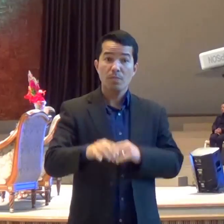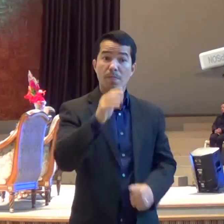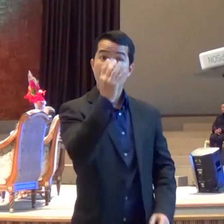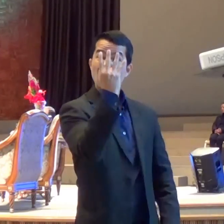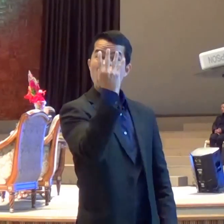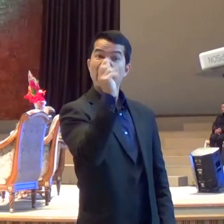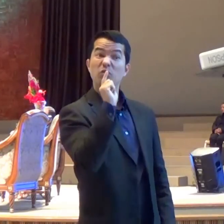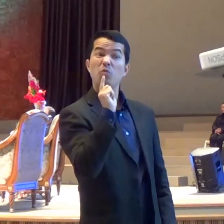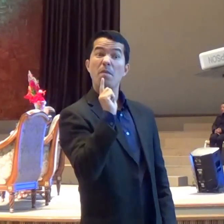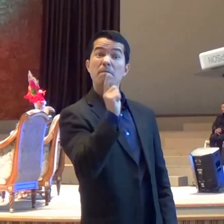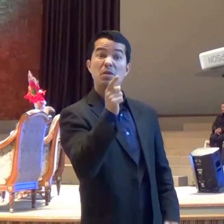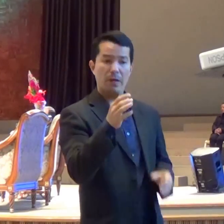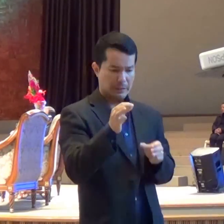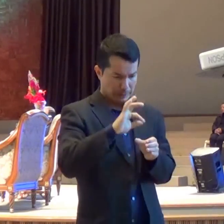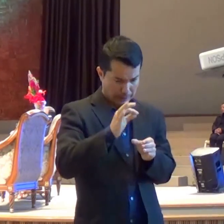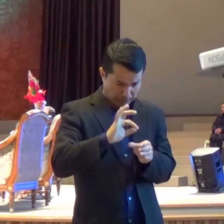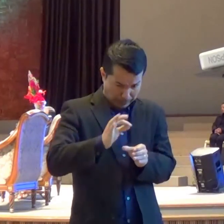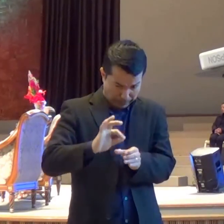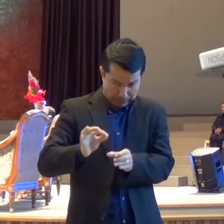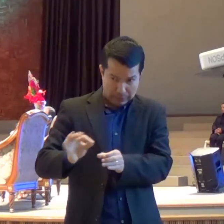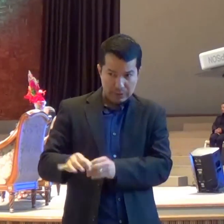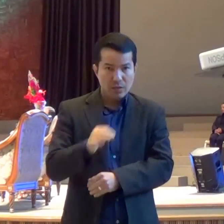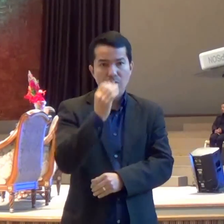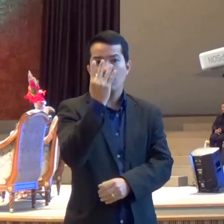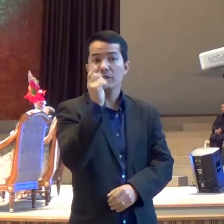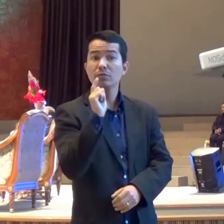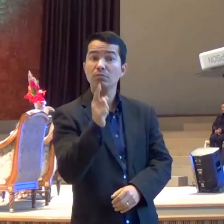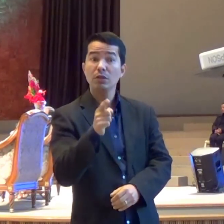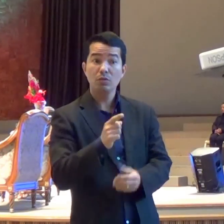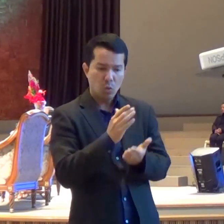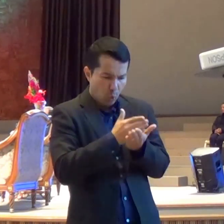cálices E quatro mil pedacinhos de pãozinho assim